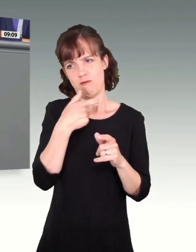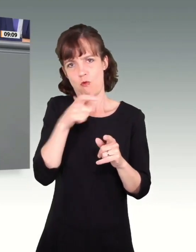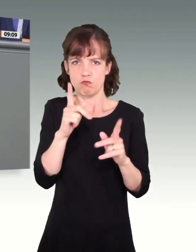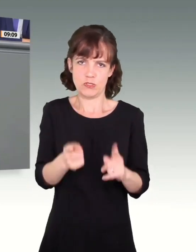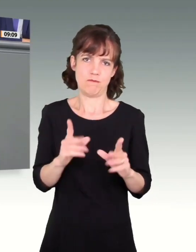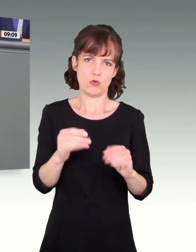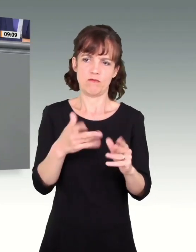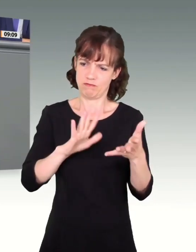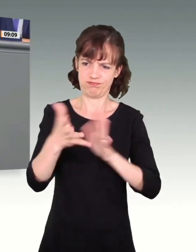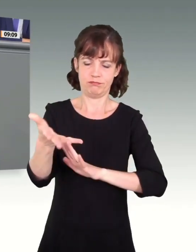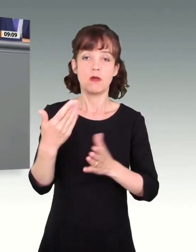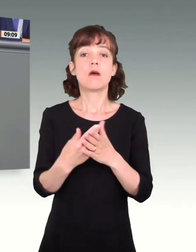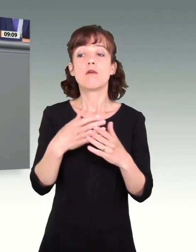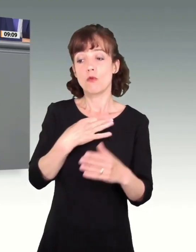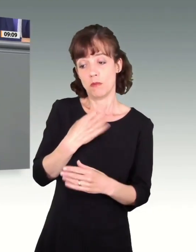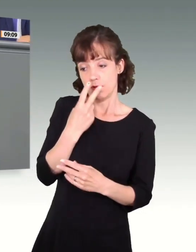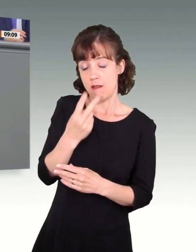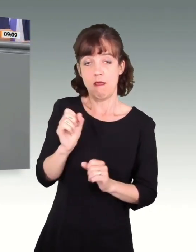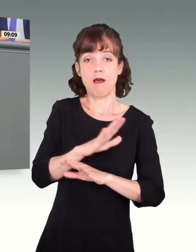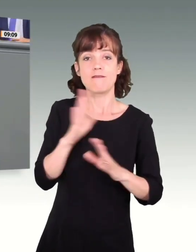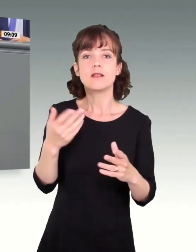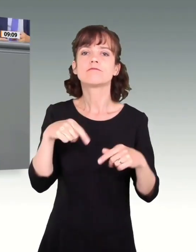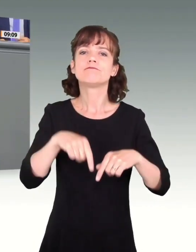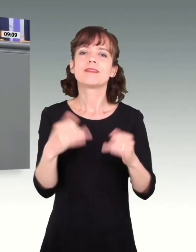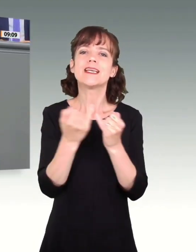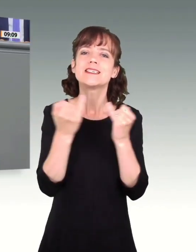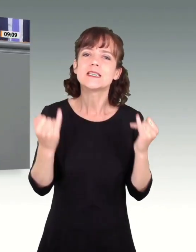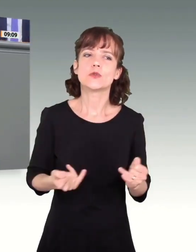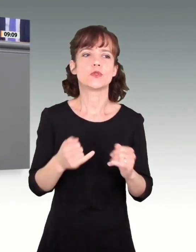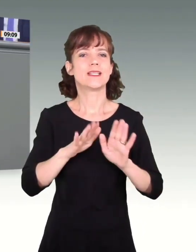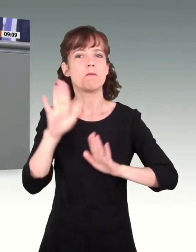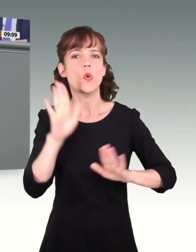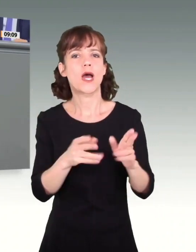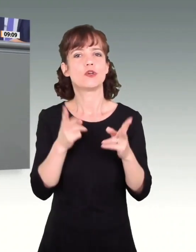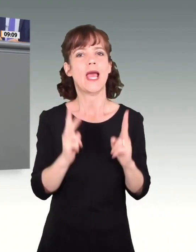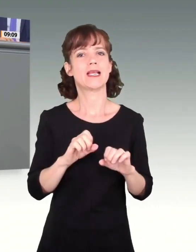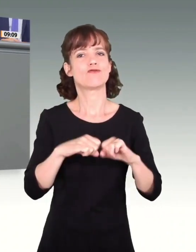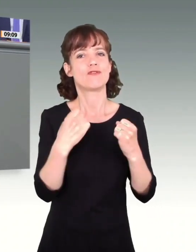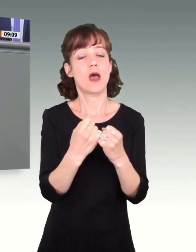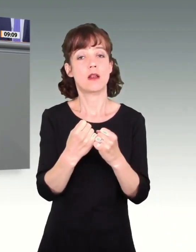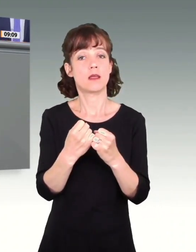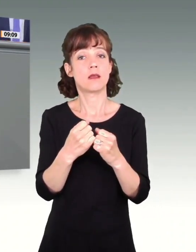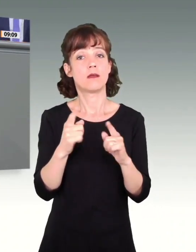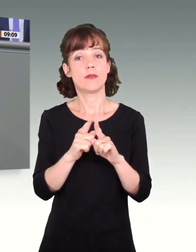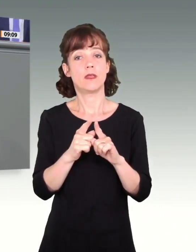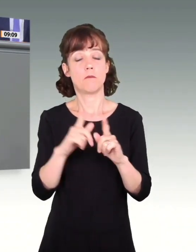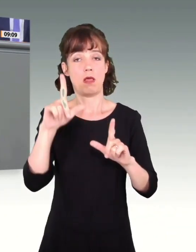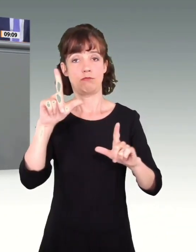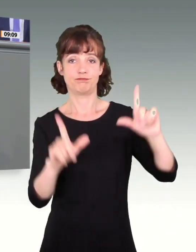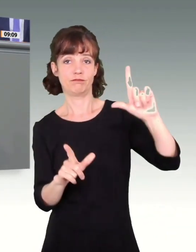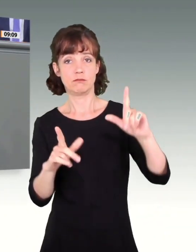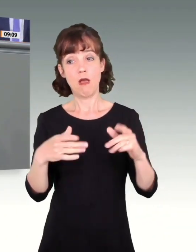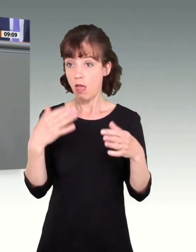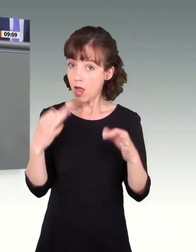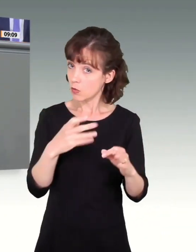das Ansehen der demokratischen und rechtsstaatlichen Institutionen und Verfahren. Ja, das ist nicht zu hoch gehängt. Schauen Sie